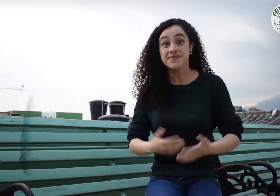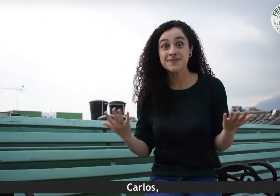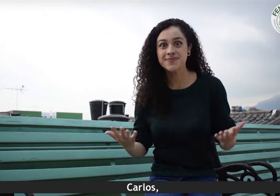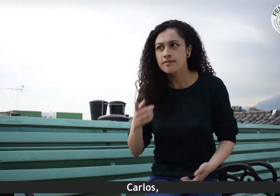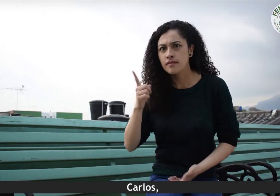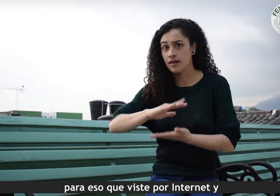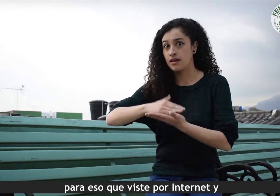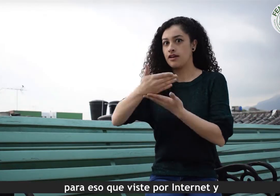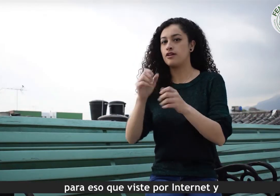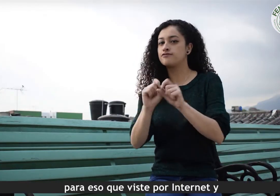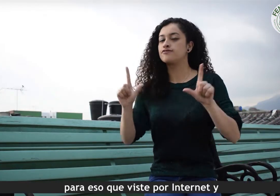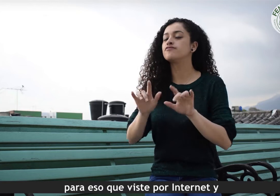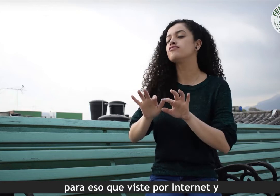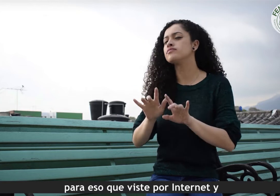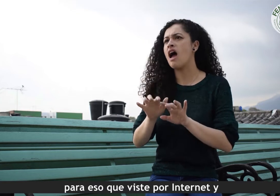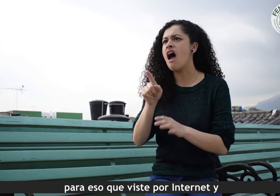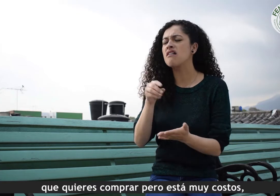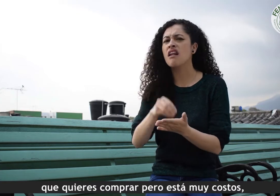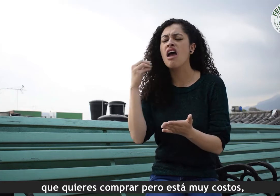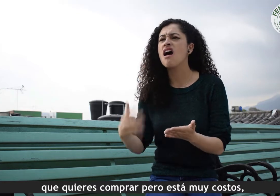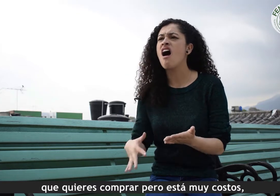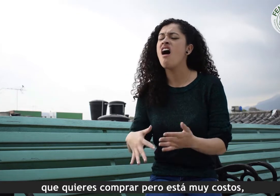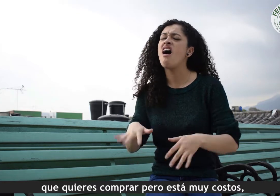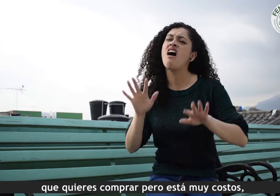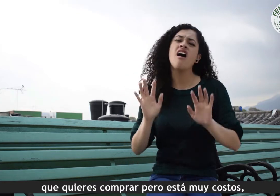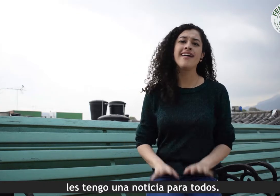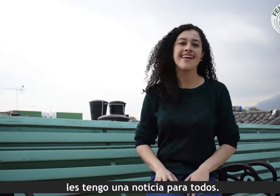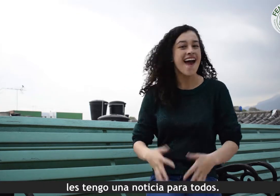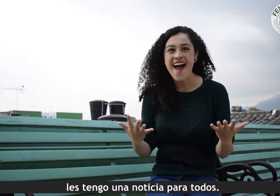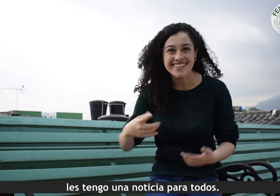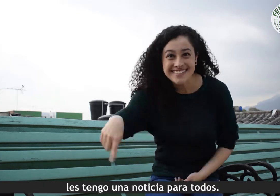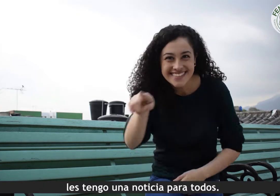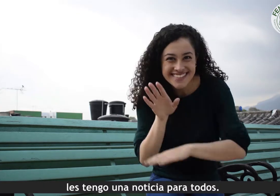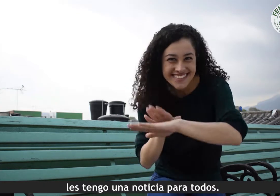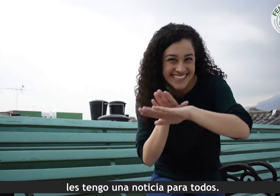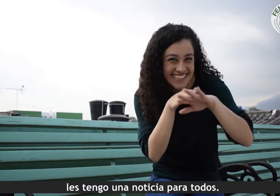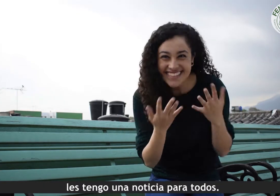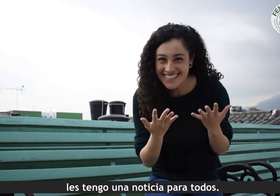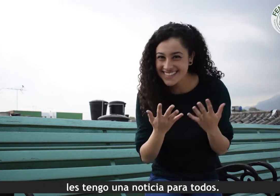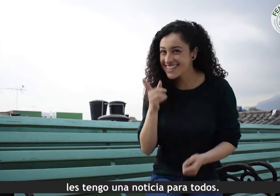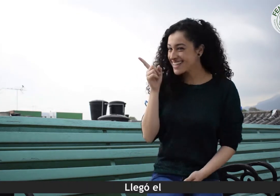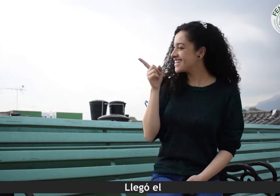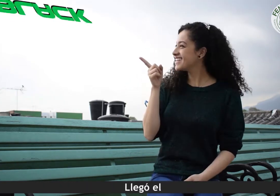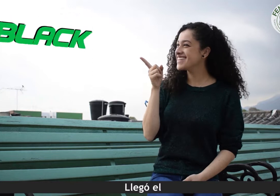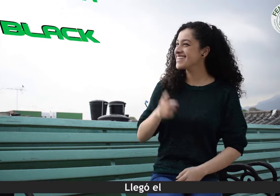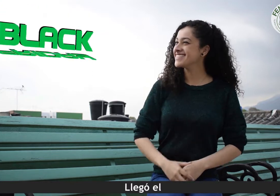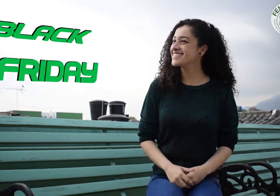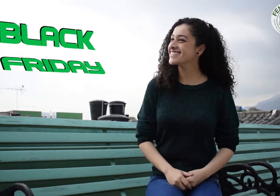Carlos, para eso que viste por internet y que quieres comprar pero está muy costoso, les tengo una noticia para todos. Llegó el Black